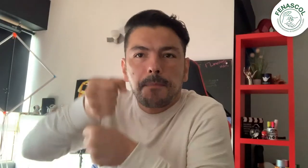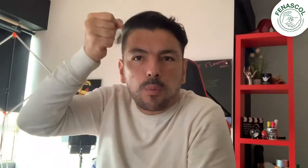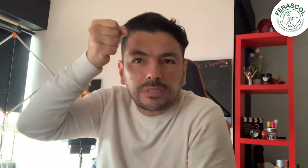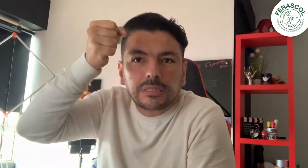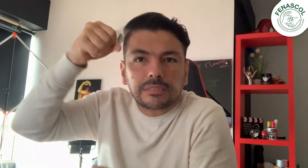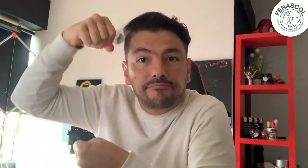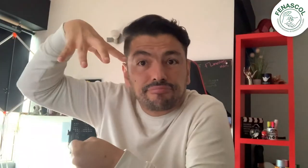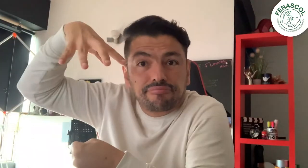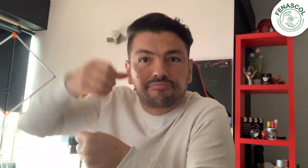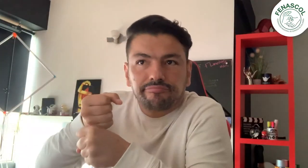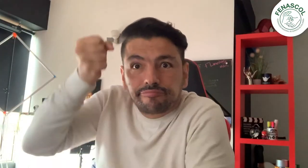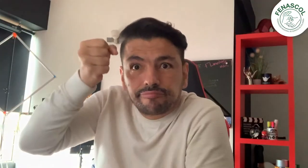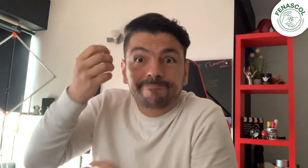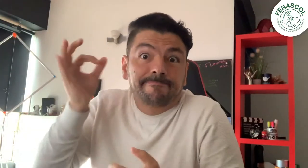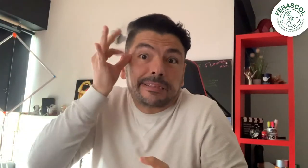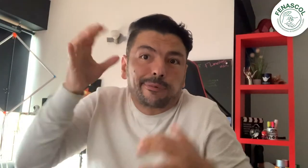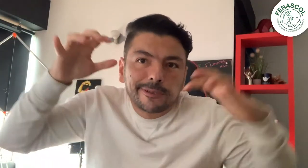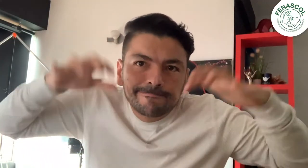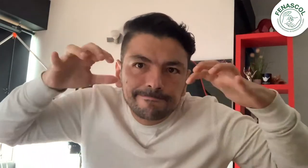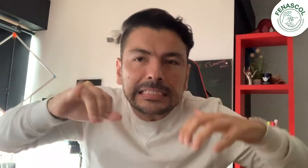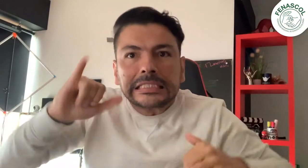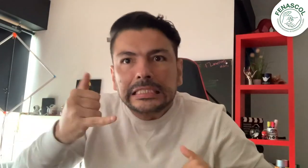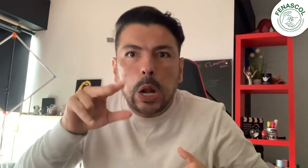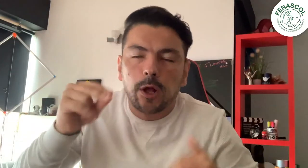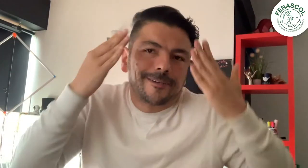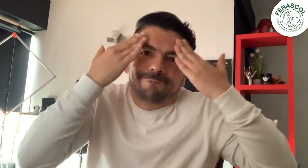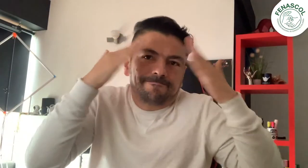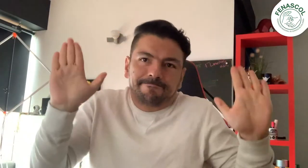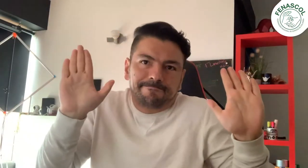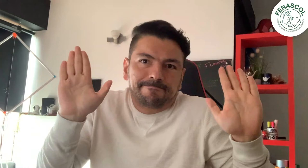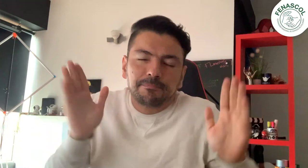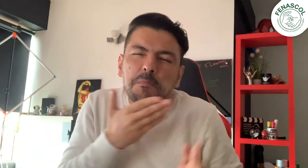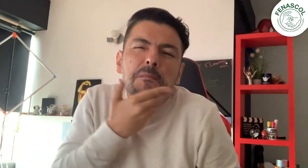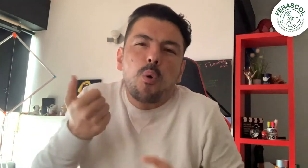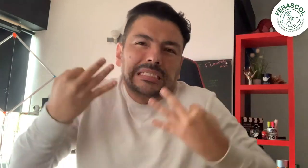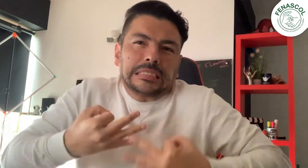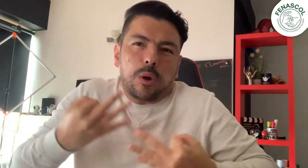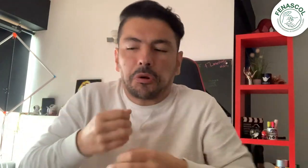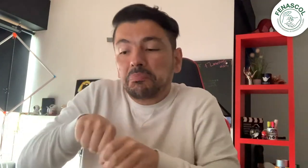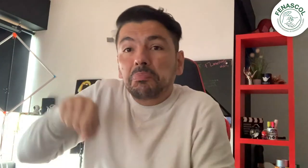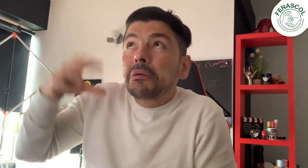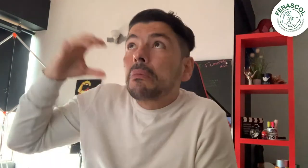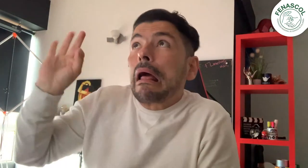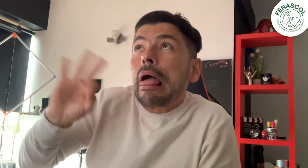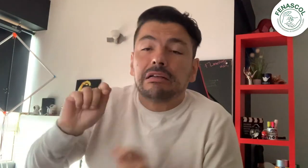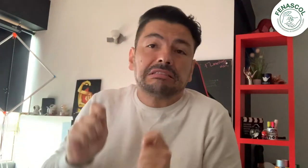si lloverá o no, pero es mejor asegurarnos. De todas formas, si no llueve, el paraguas no estorba y hasta nos puede servir para protegernos del sol.